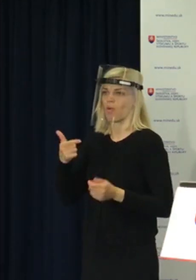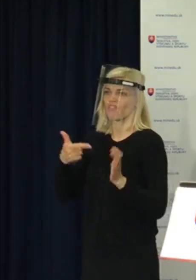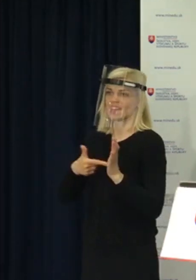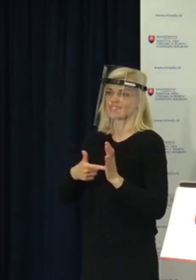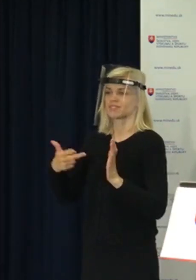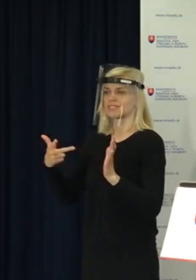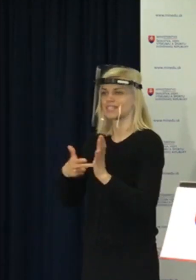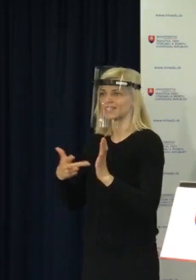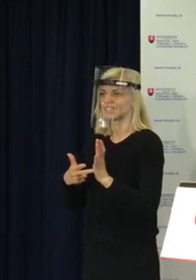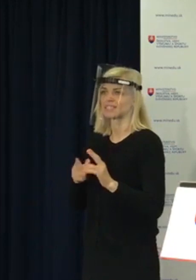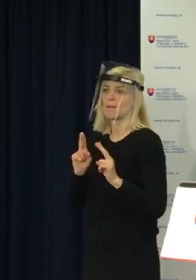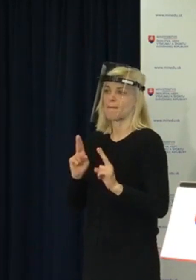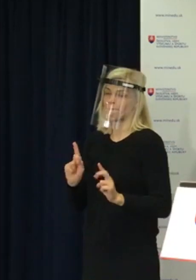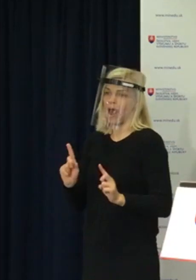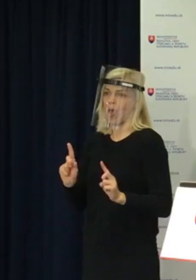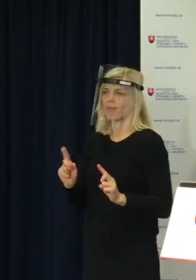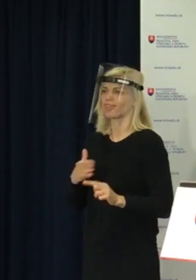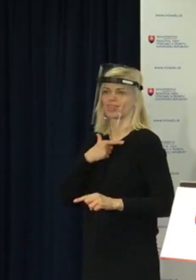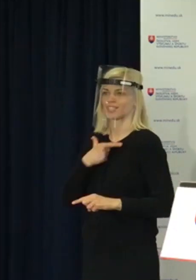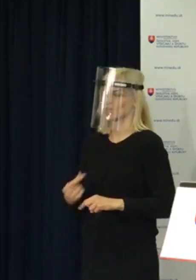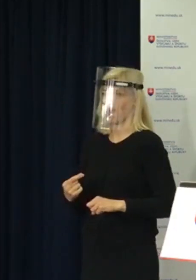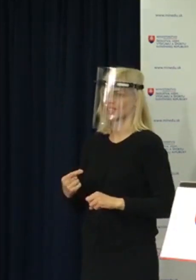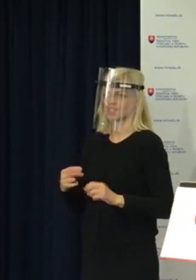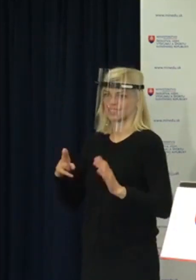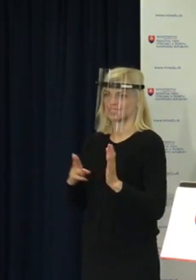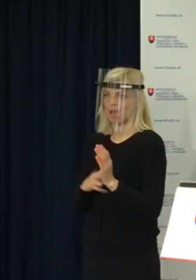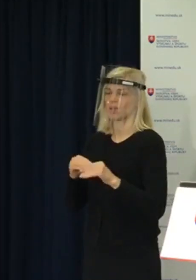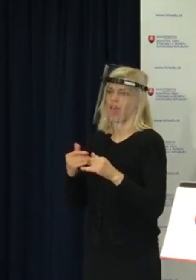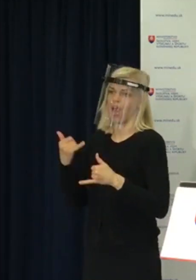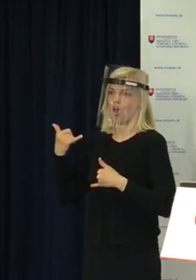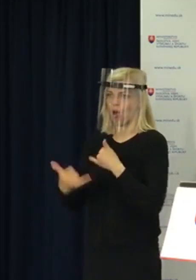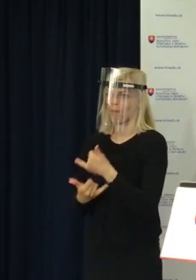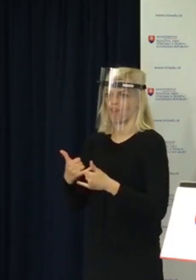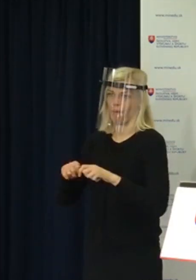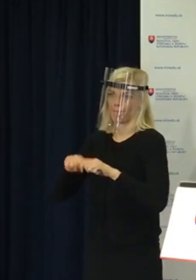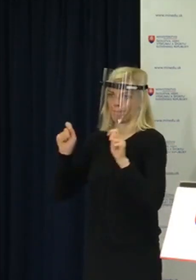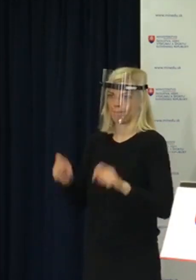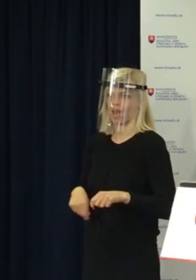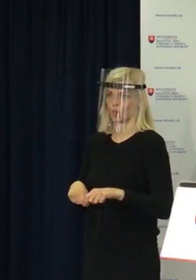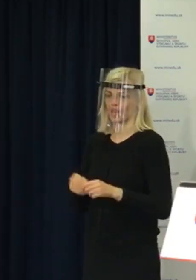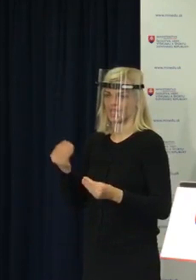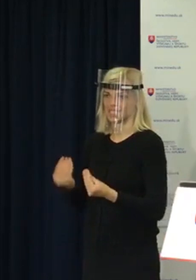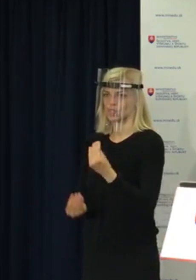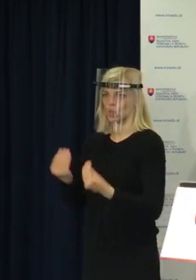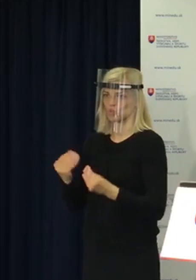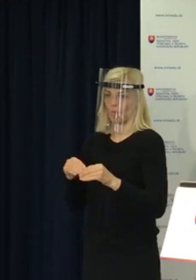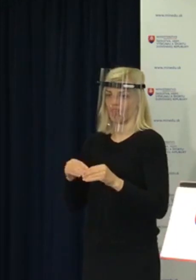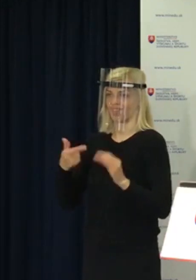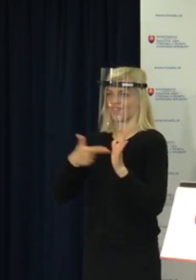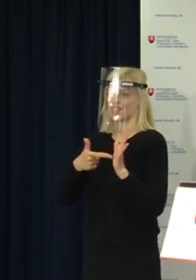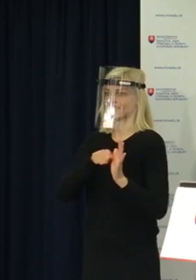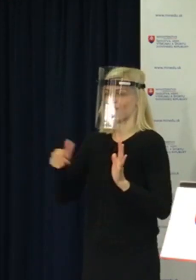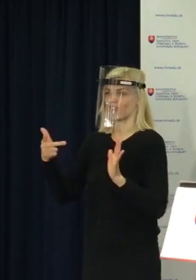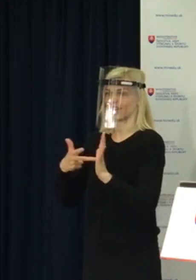iba odhad, ktorí nebudú súhlasiť s priemernou známkou, takže budú chceť maturovať, čo znamená, že týchto 2 tisíc až 3 tisíc